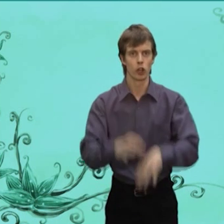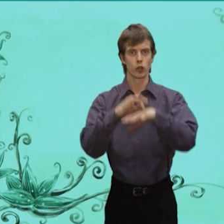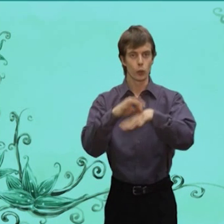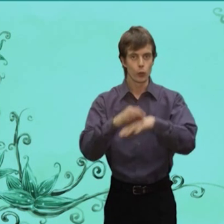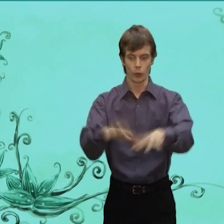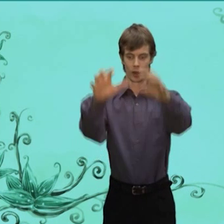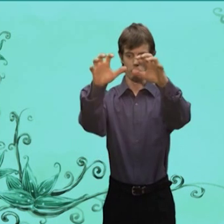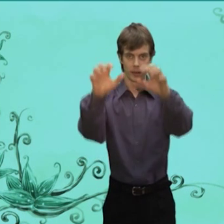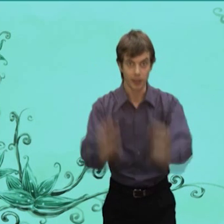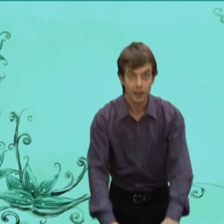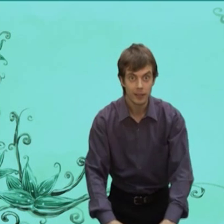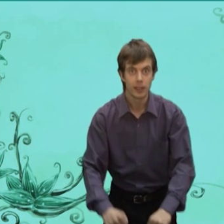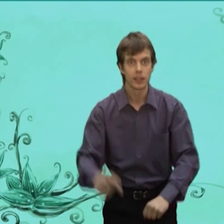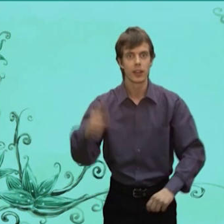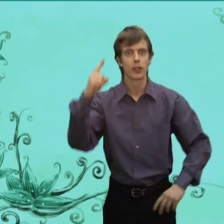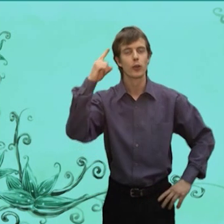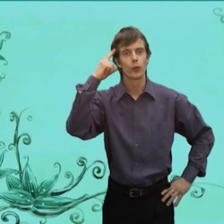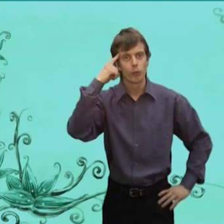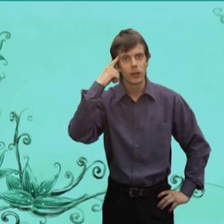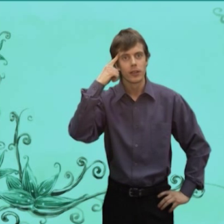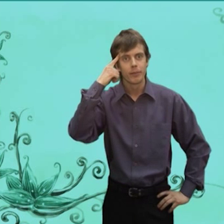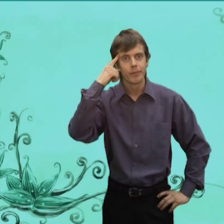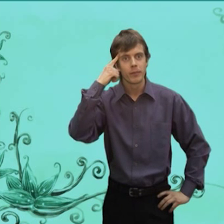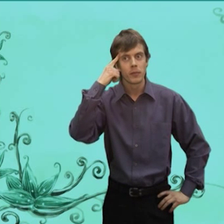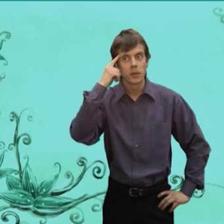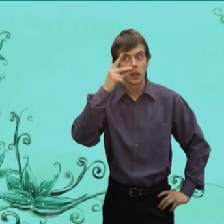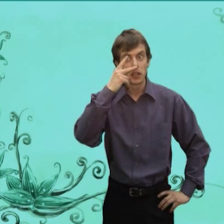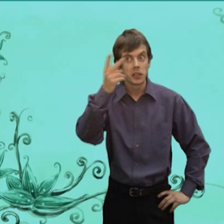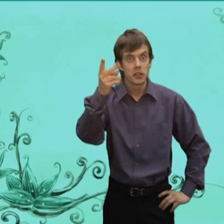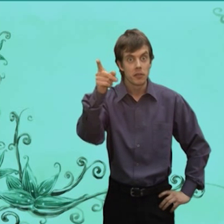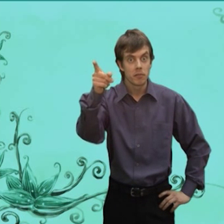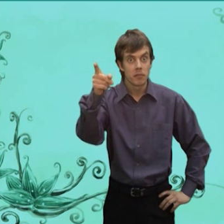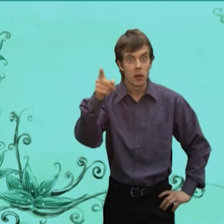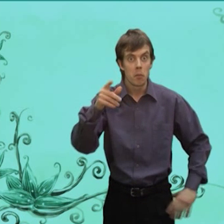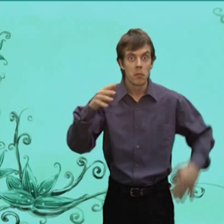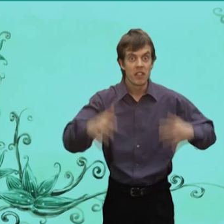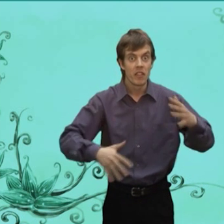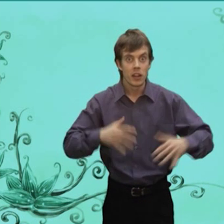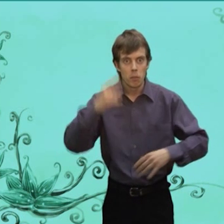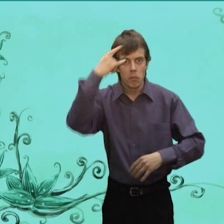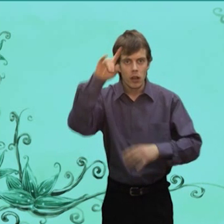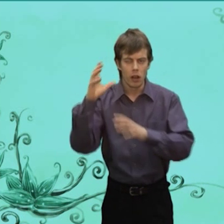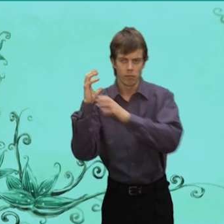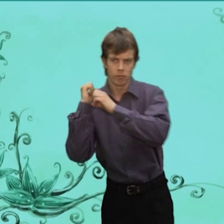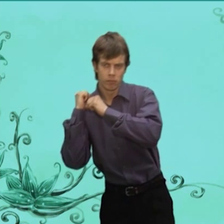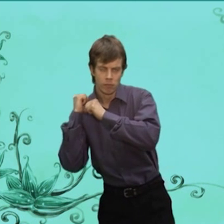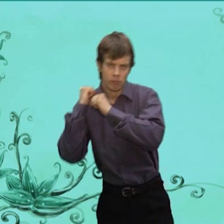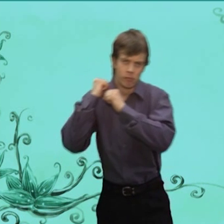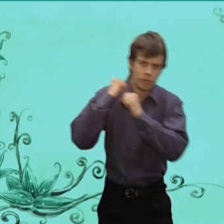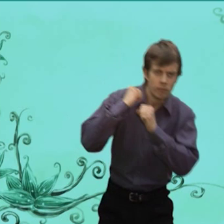Ободрал Шкуру И стоит Раздумывает Смотрит Медведь Тащит Быка